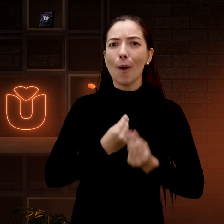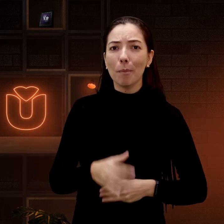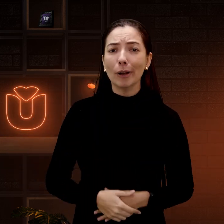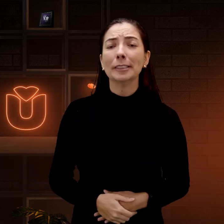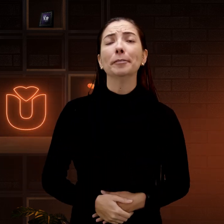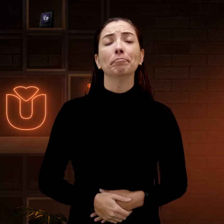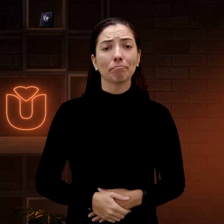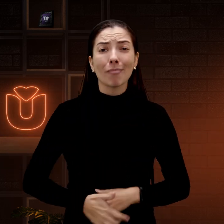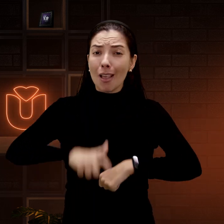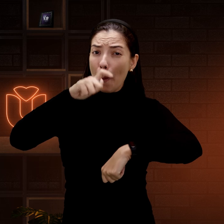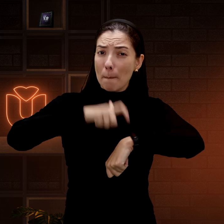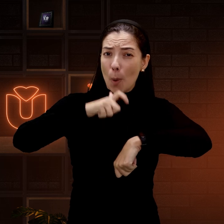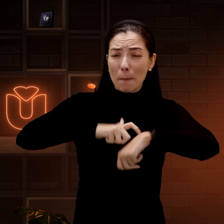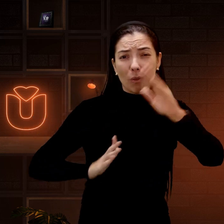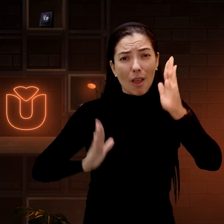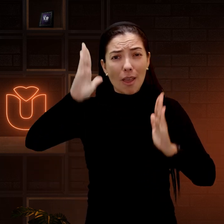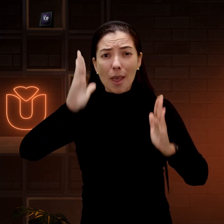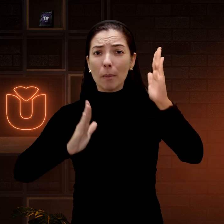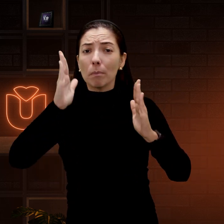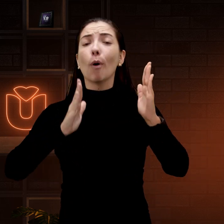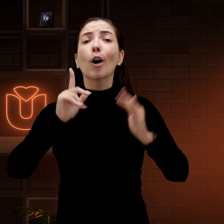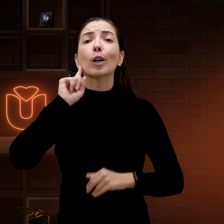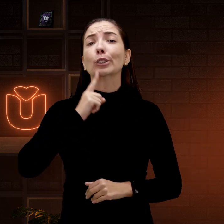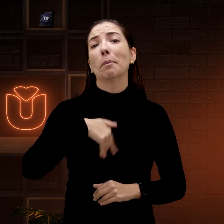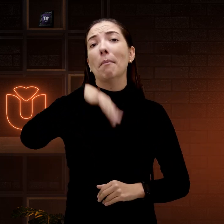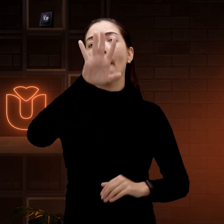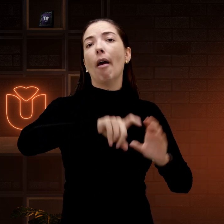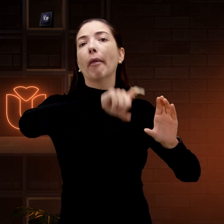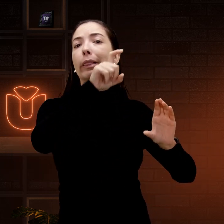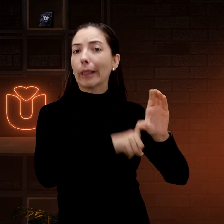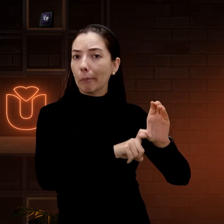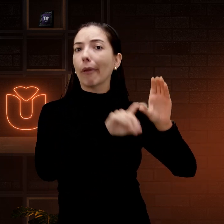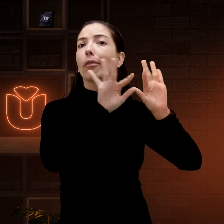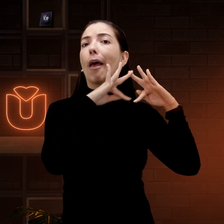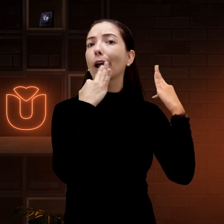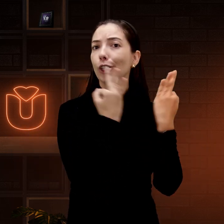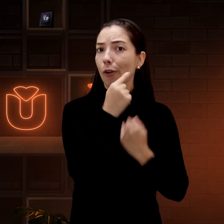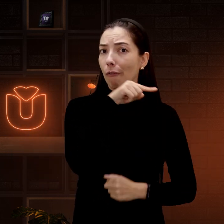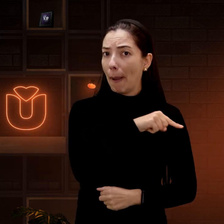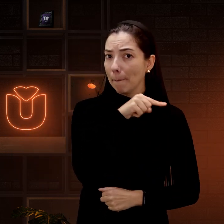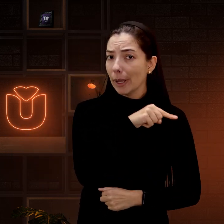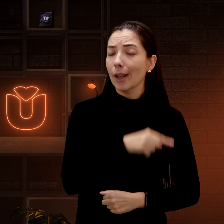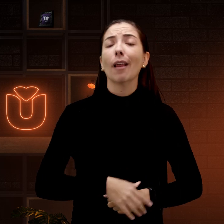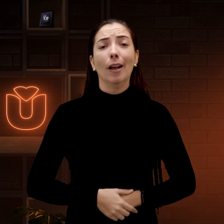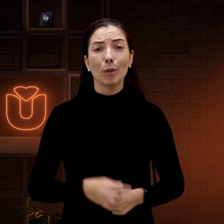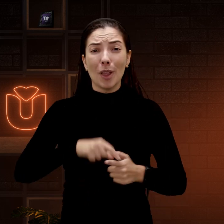compromissos? No momento de acordar, naquele tempo a gente era muito dependente da família.